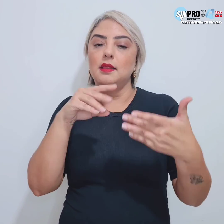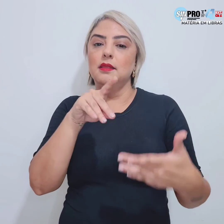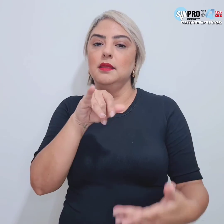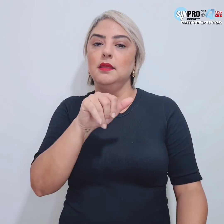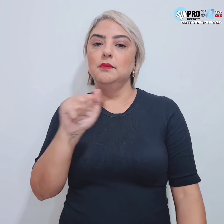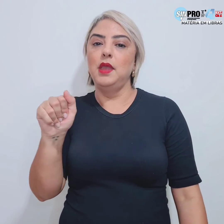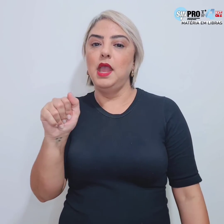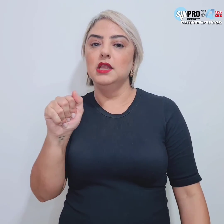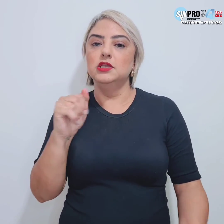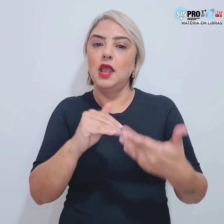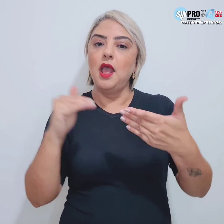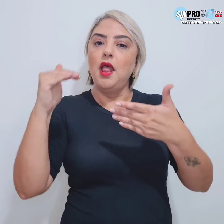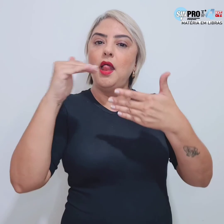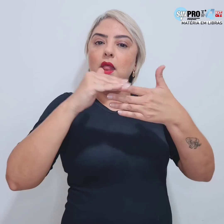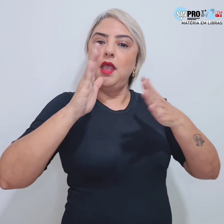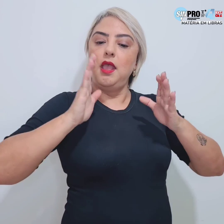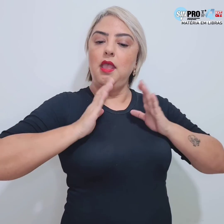média alta e pobre.